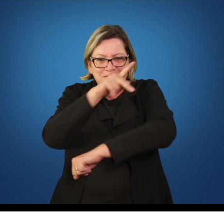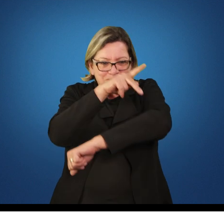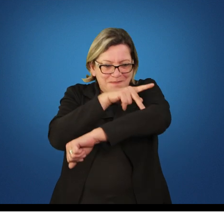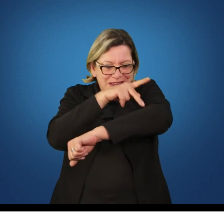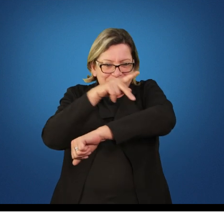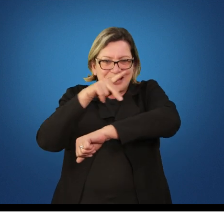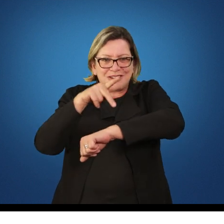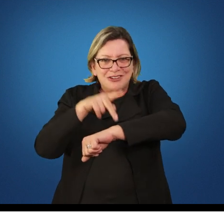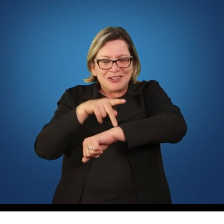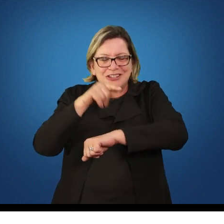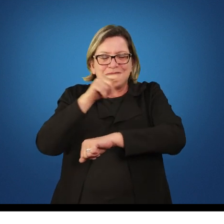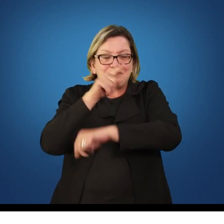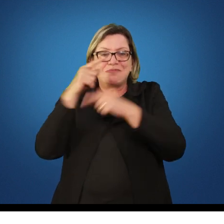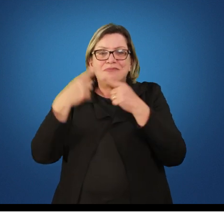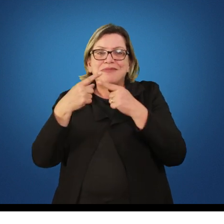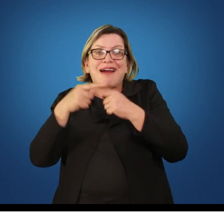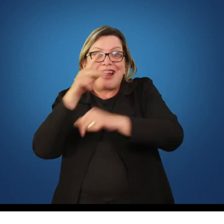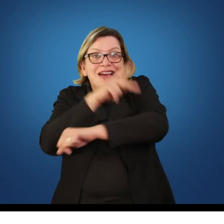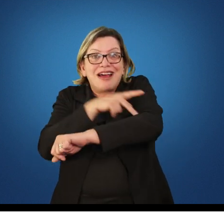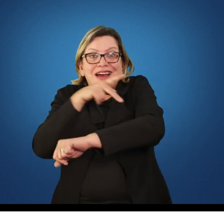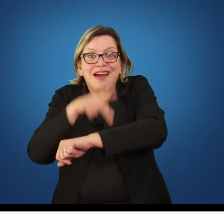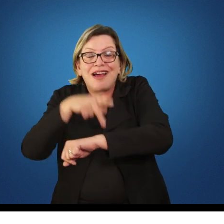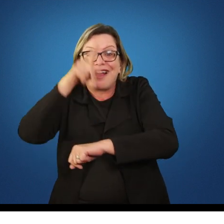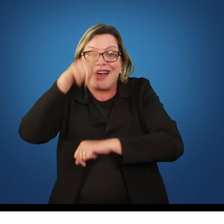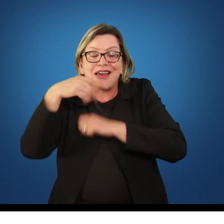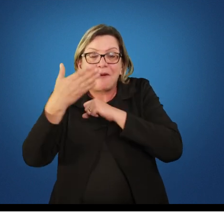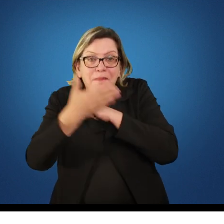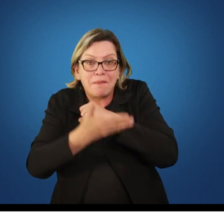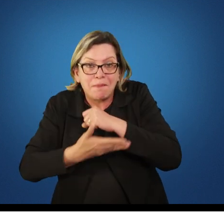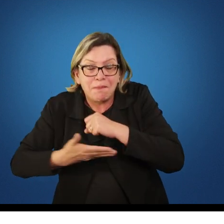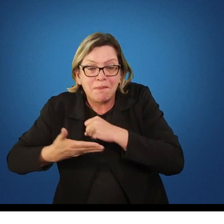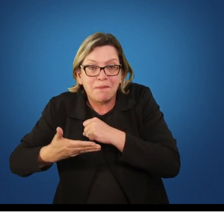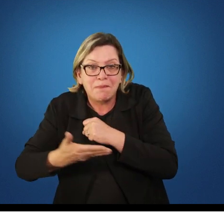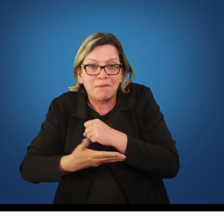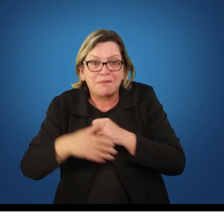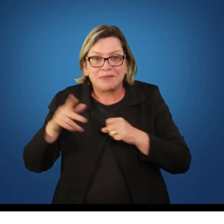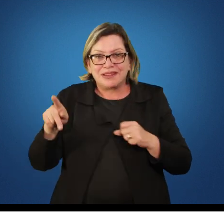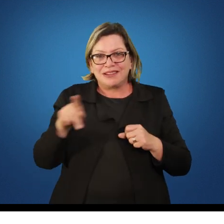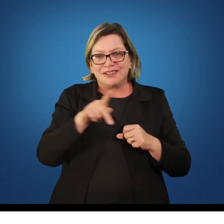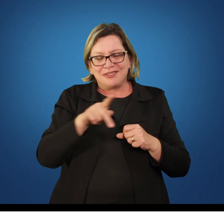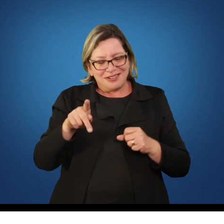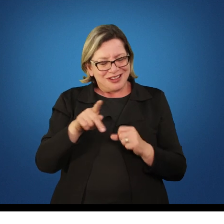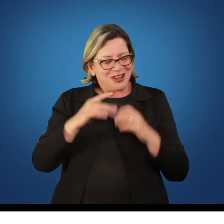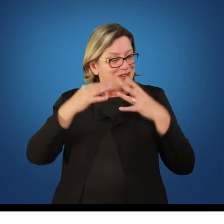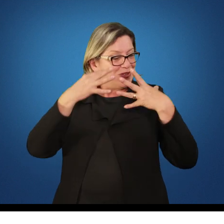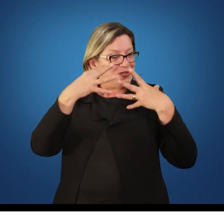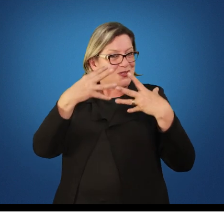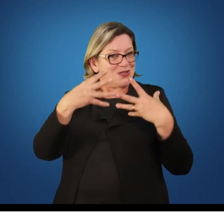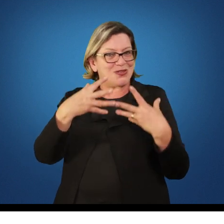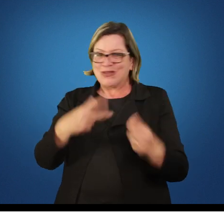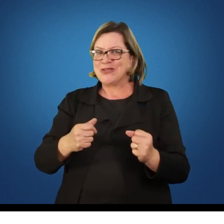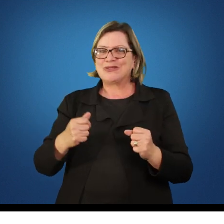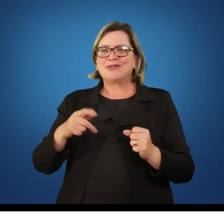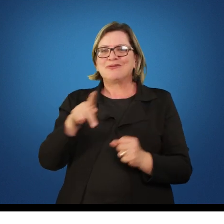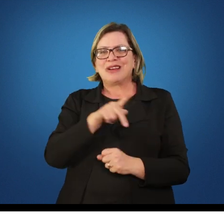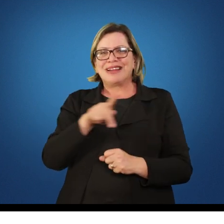professor né não existe um professor que não gosta desse termo de utilizar esse termo pedagogia certo